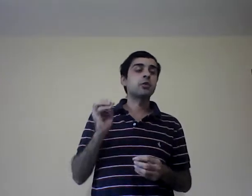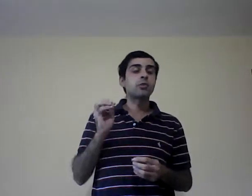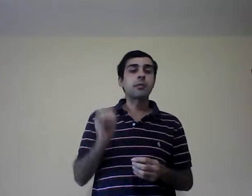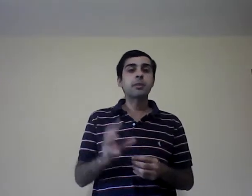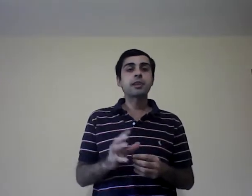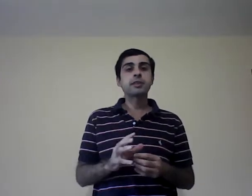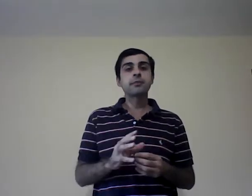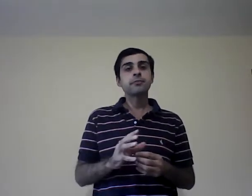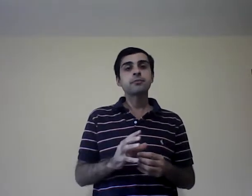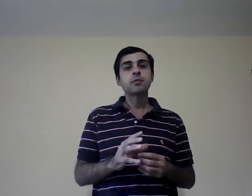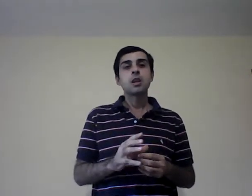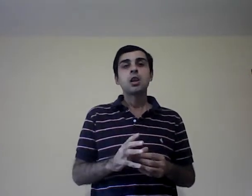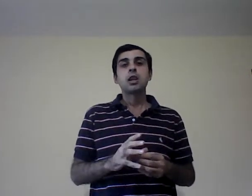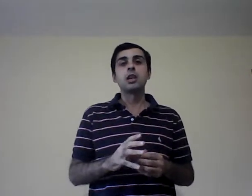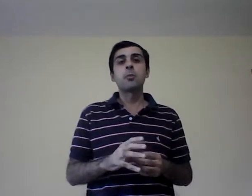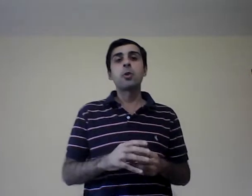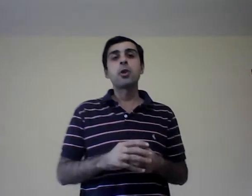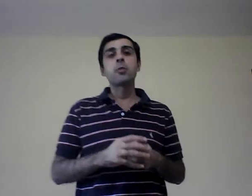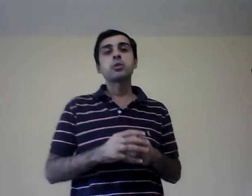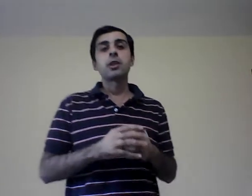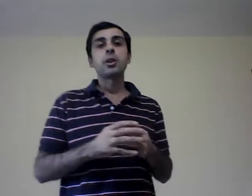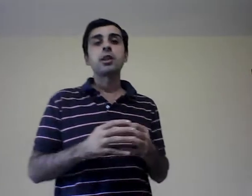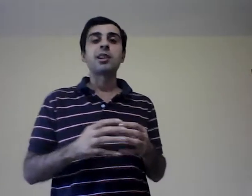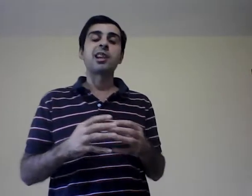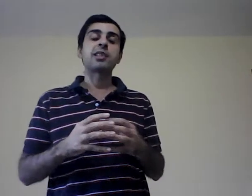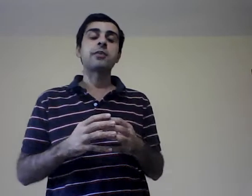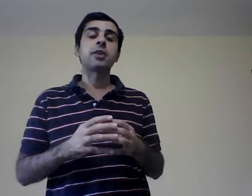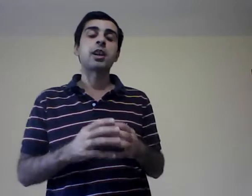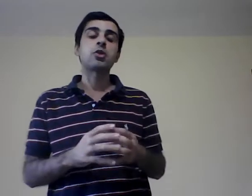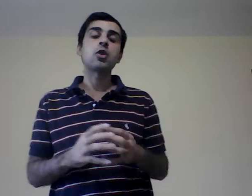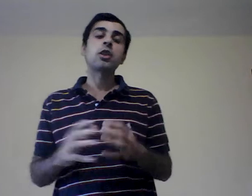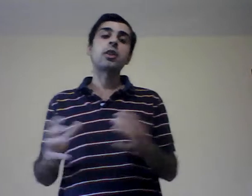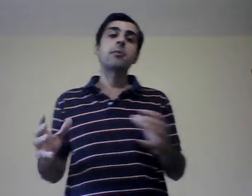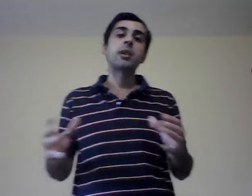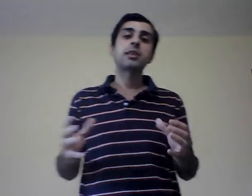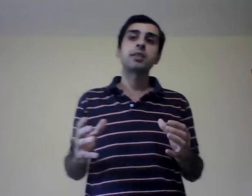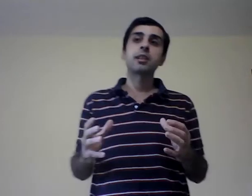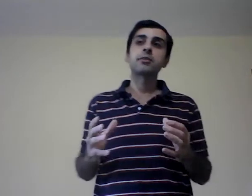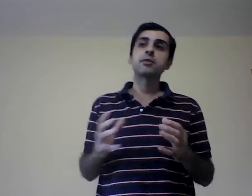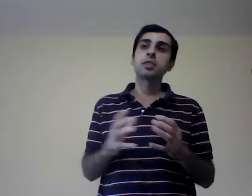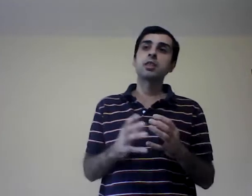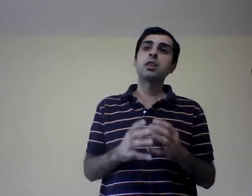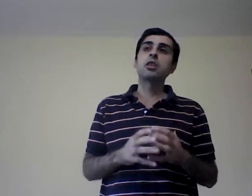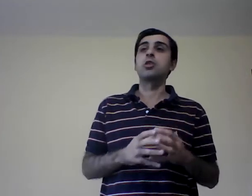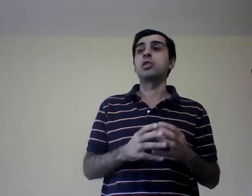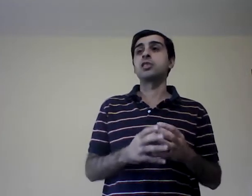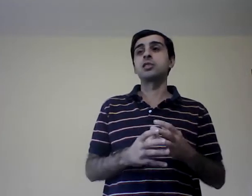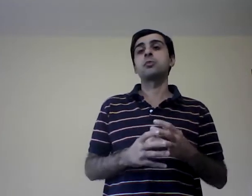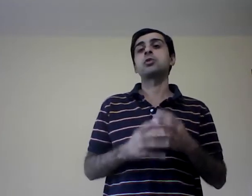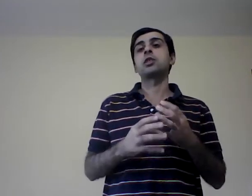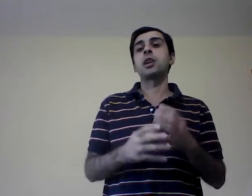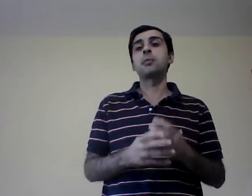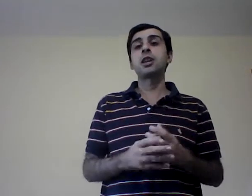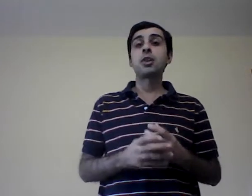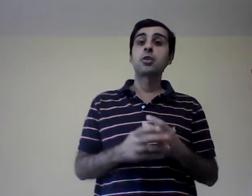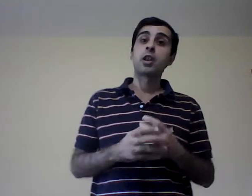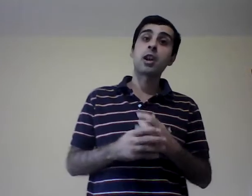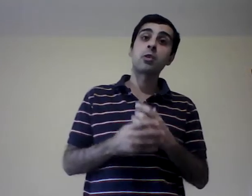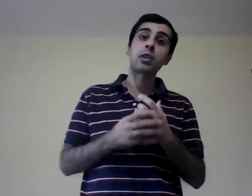una empresa y después vamos a ver clasificaciones de empresa, donde se hace mucho hincapié, donde es algo que,